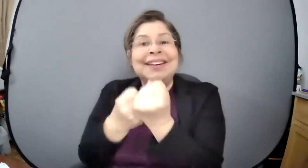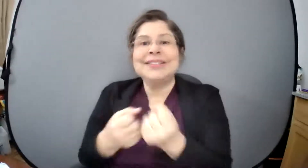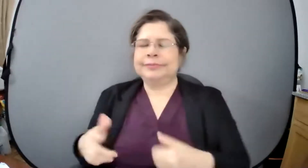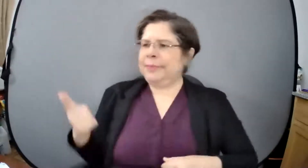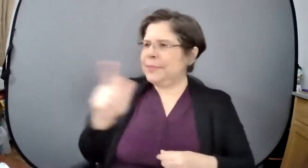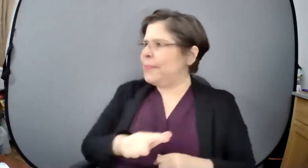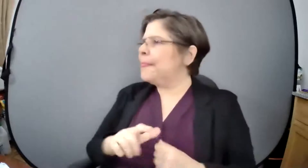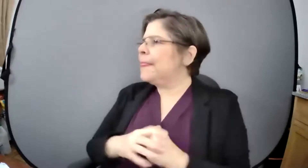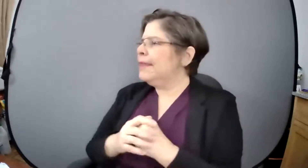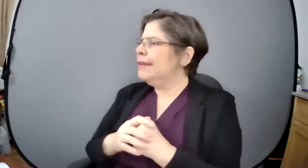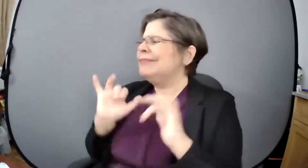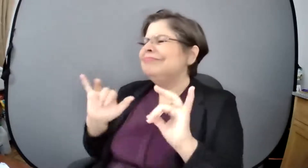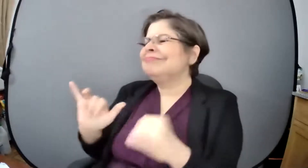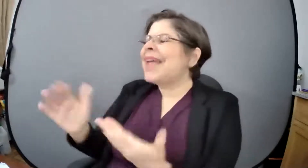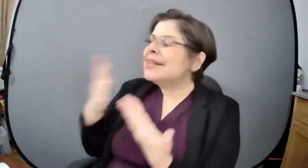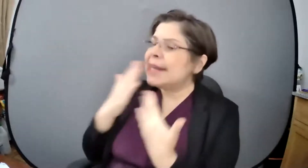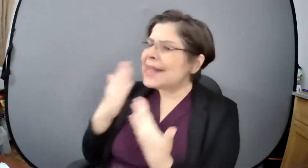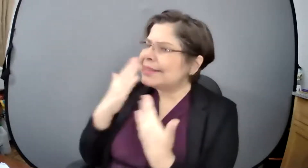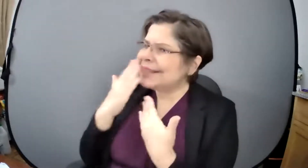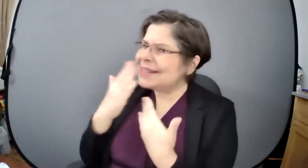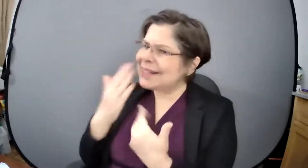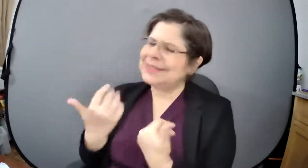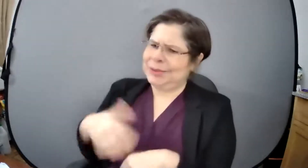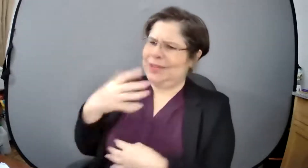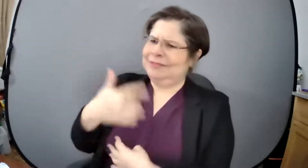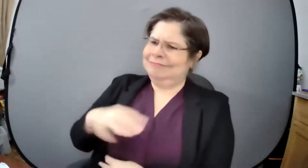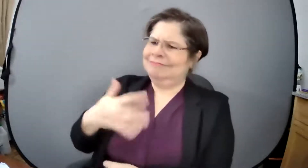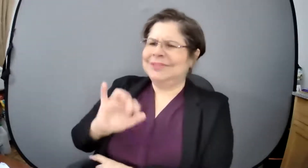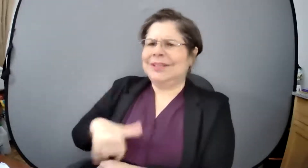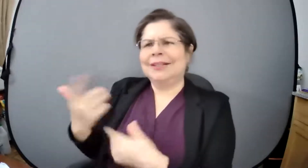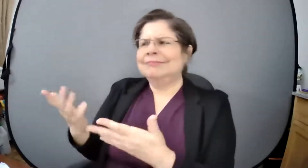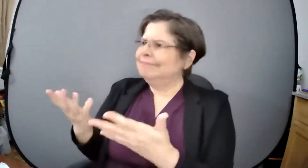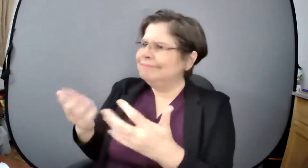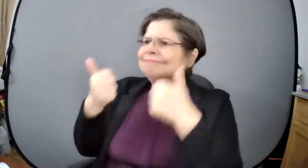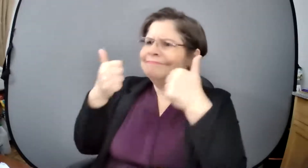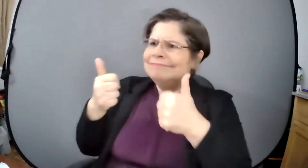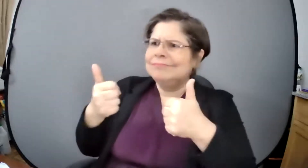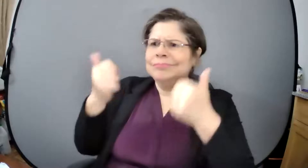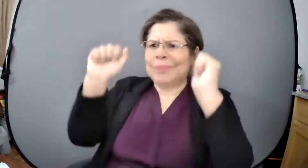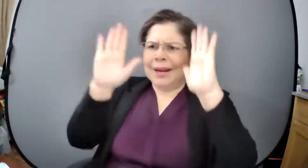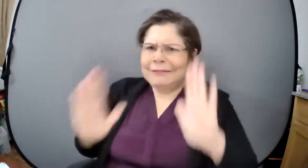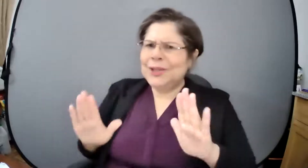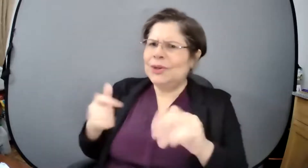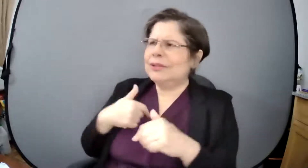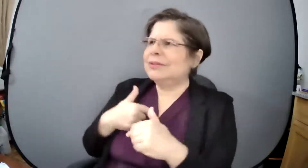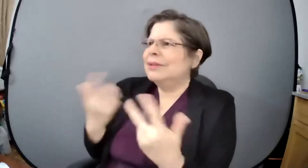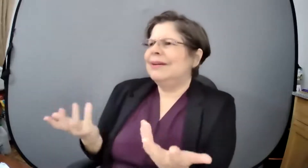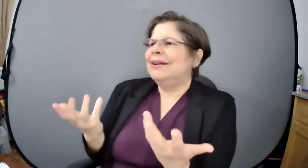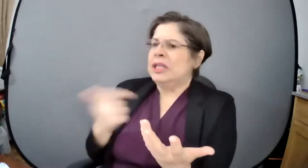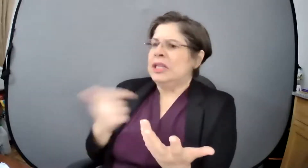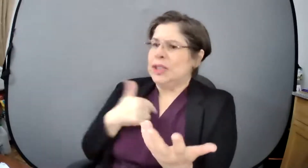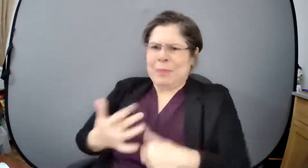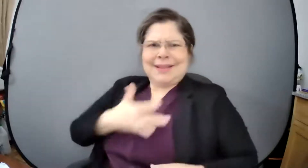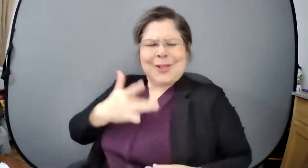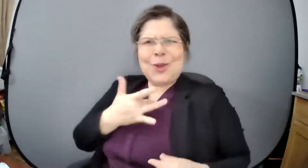por lo menos a mí me llena mucho lo que nos compartes porque es exactamente lo que queríamos lograr con esto esta idea de